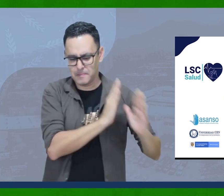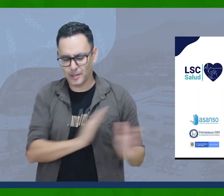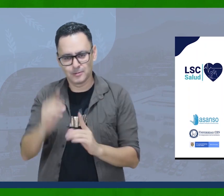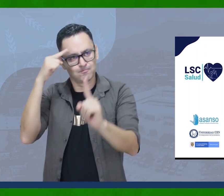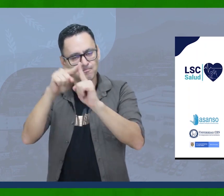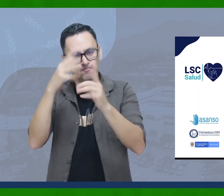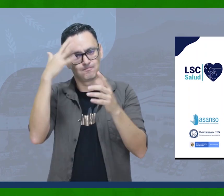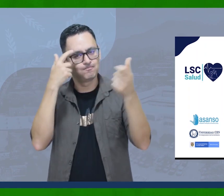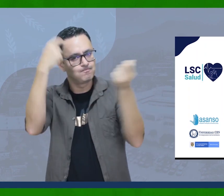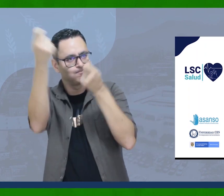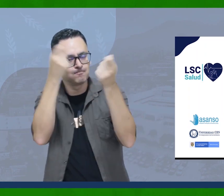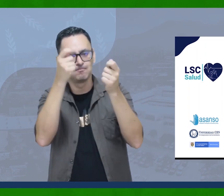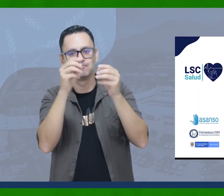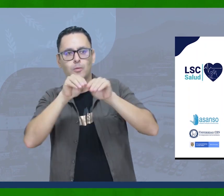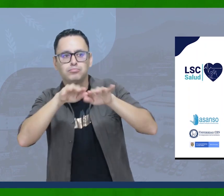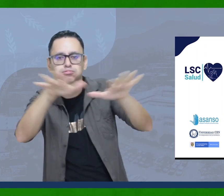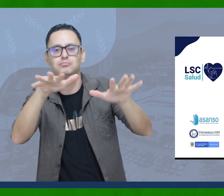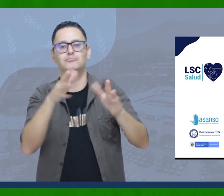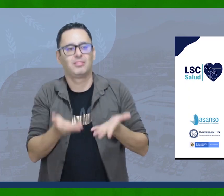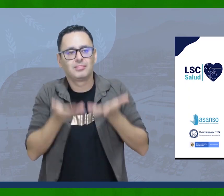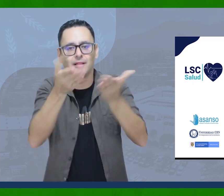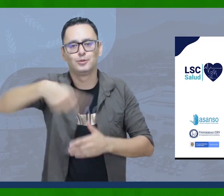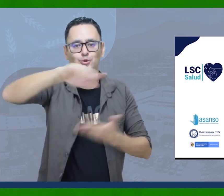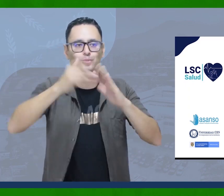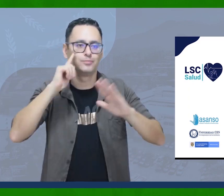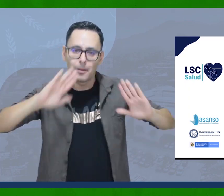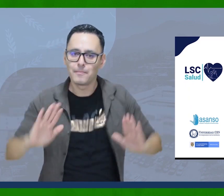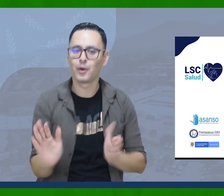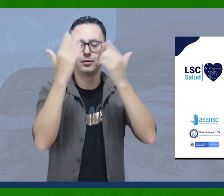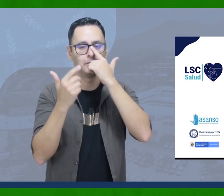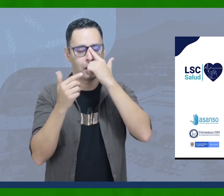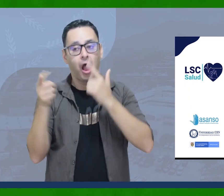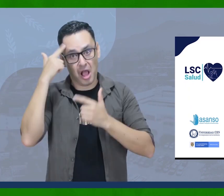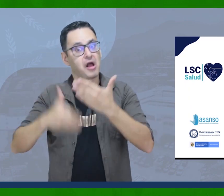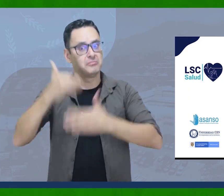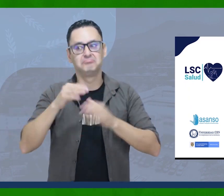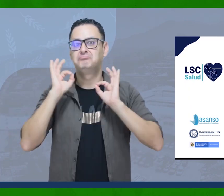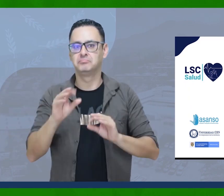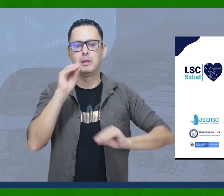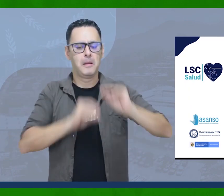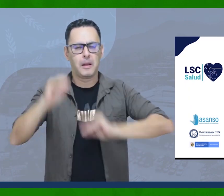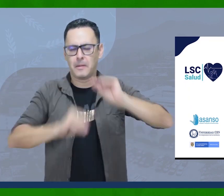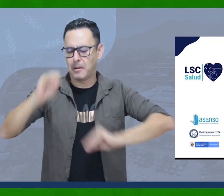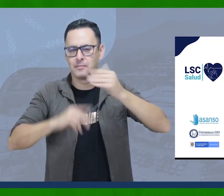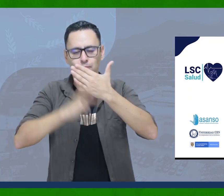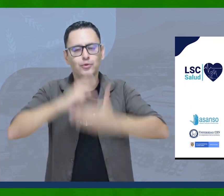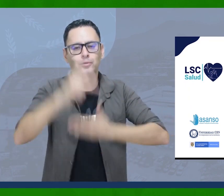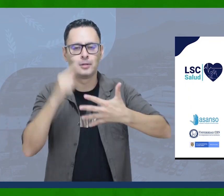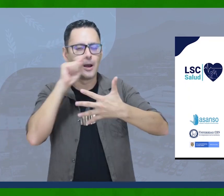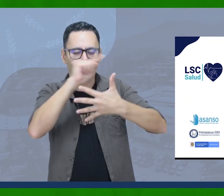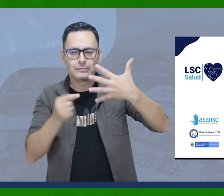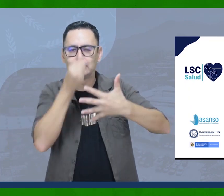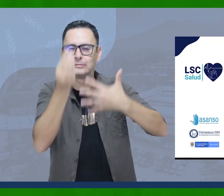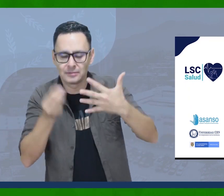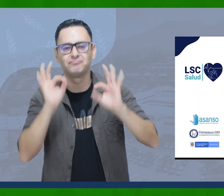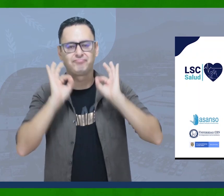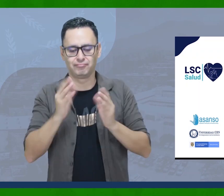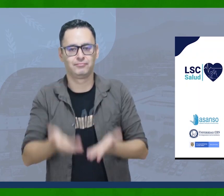para diseñar y luego publicar un insumo a la comunidad sorda colombiana. Se inició diseñando el plan de trabajo con